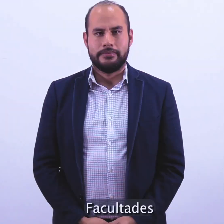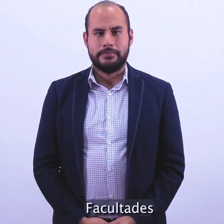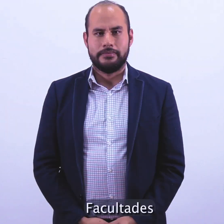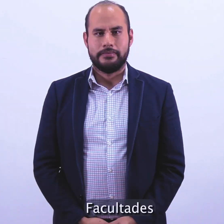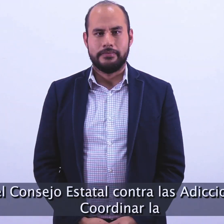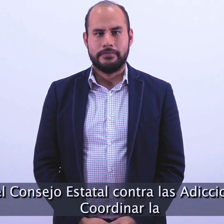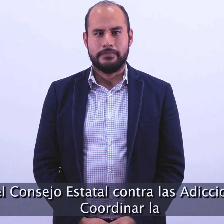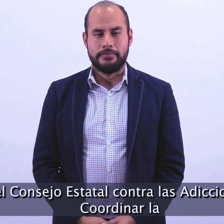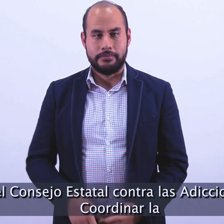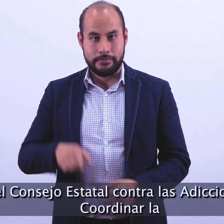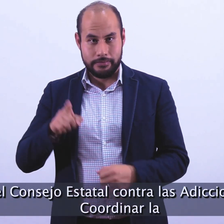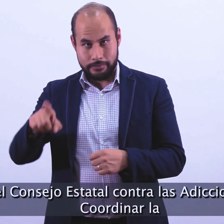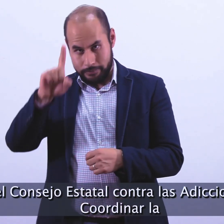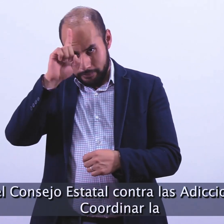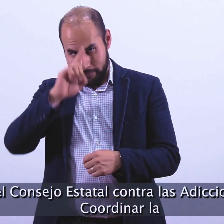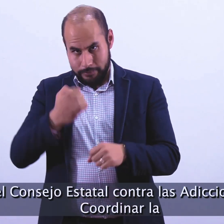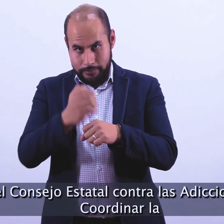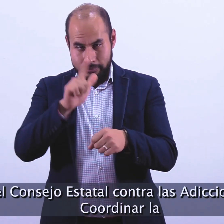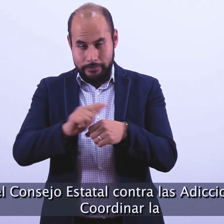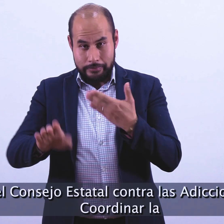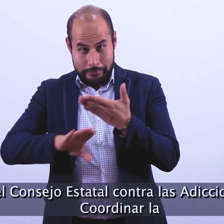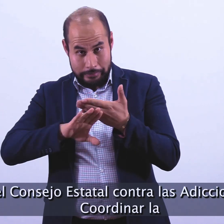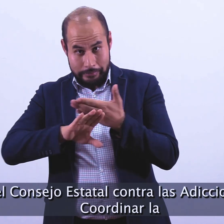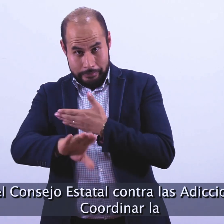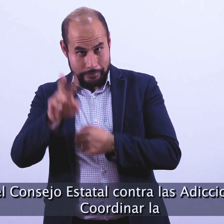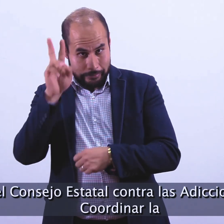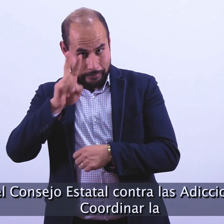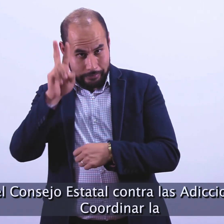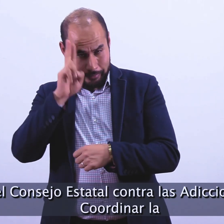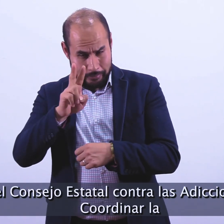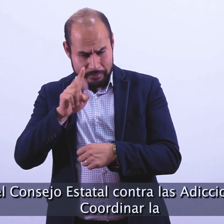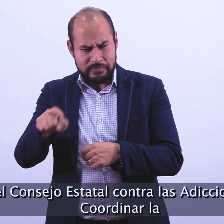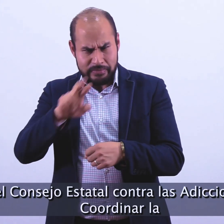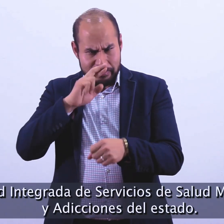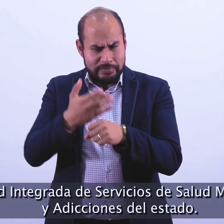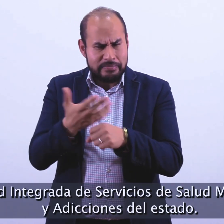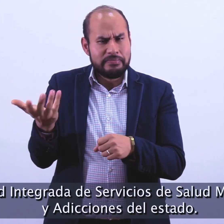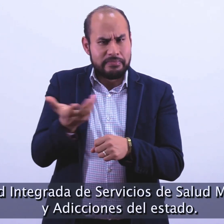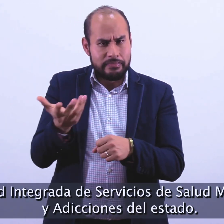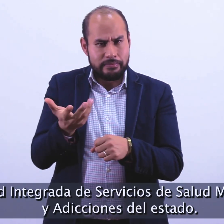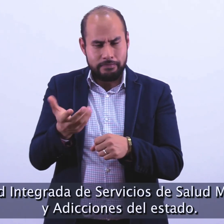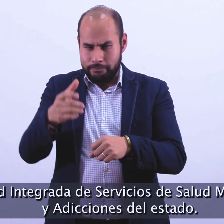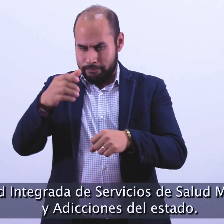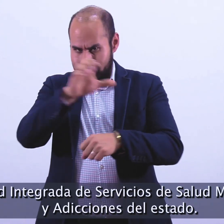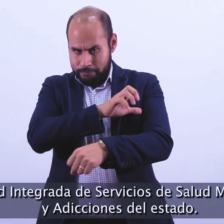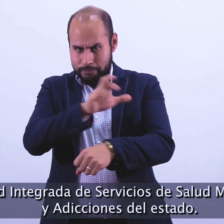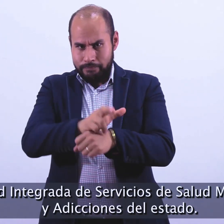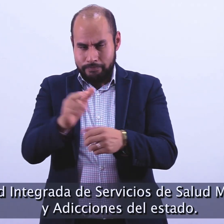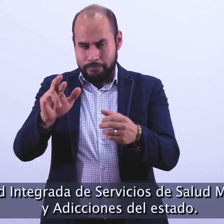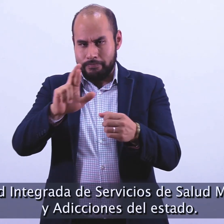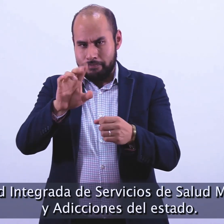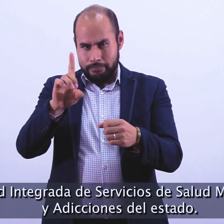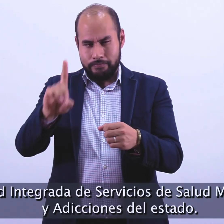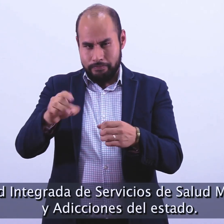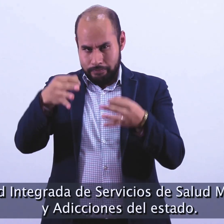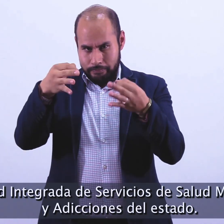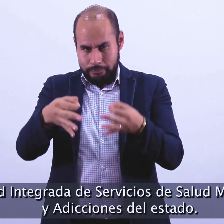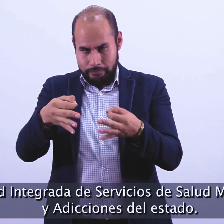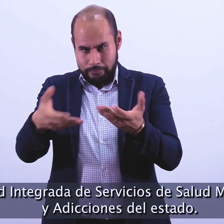Facultades del Consejo Estatal contra las Adicciones. Coordinar la Red Integrada de Servicios de Salud Mental y Adicciones del